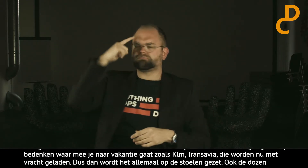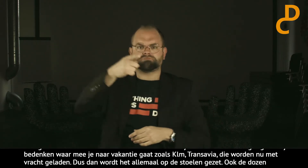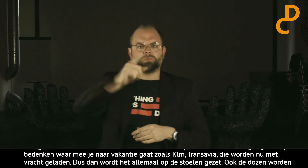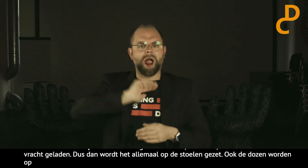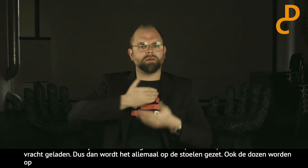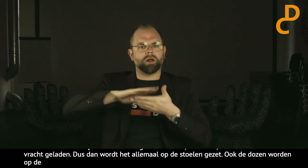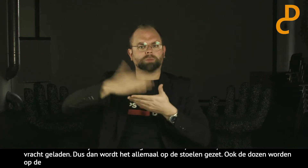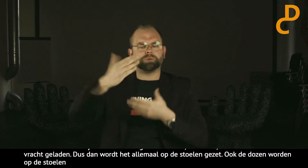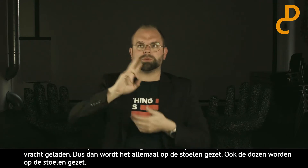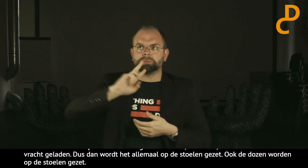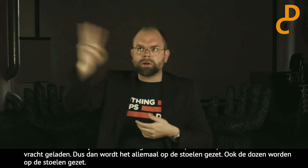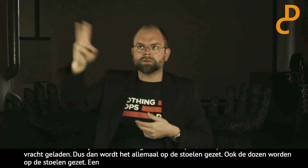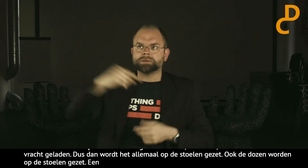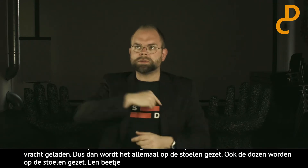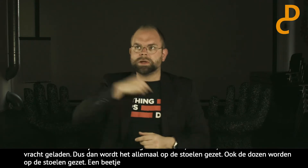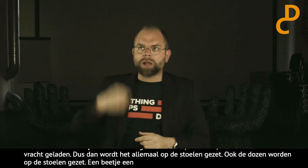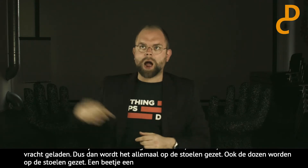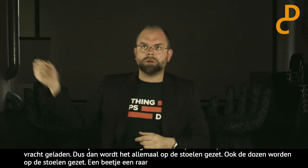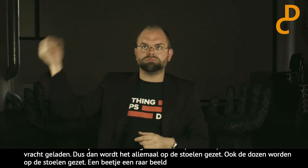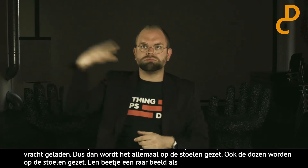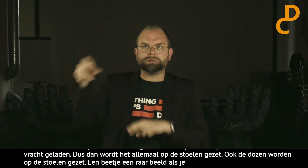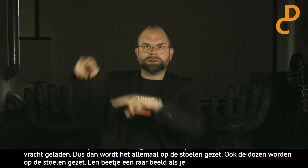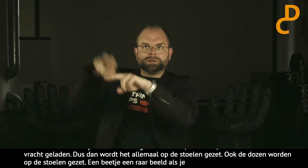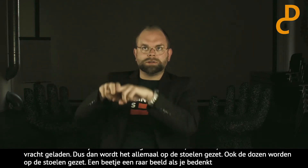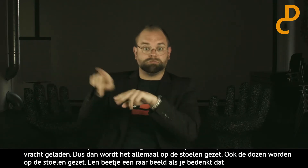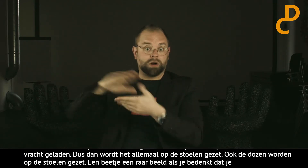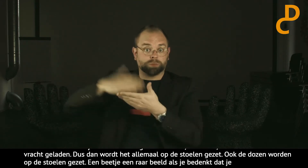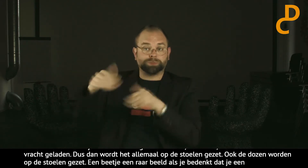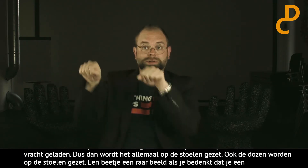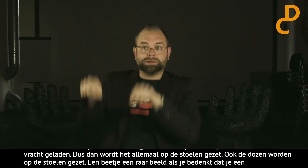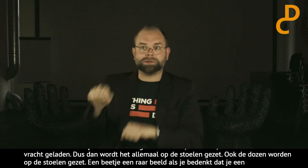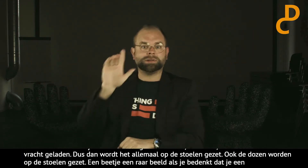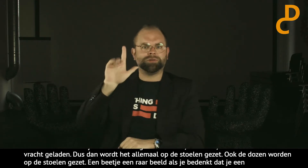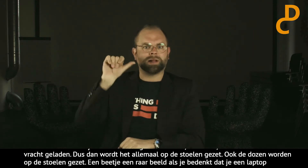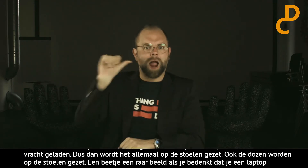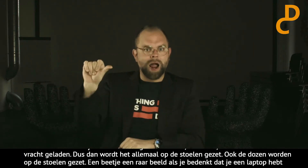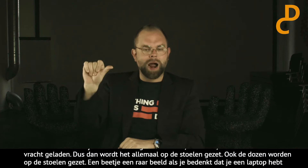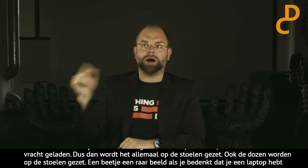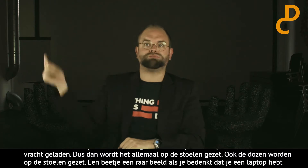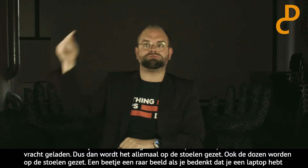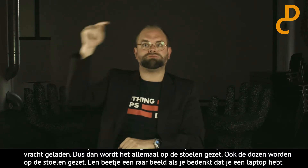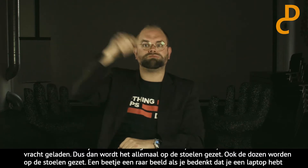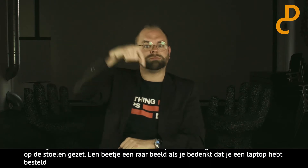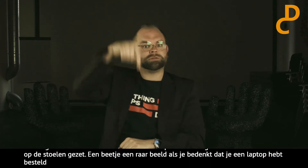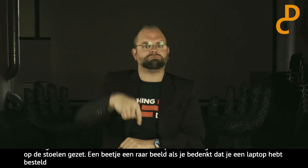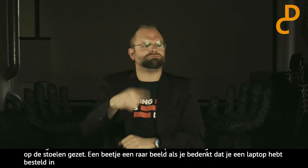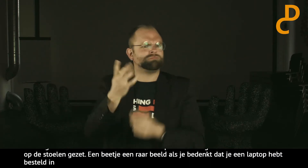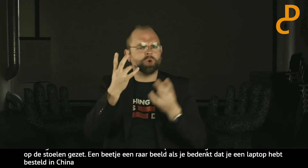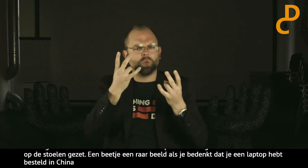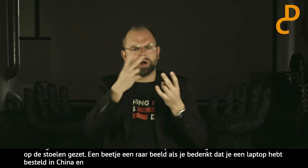beeld. Als je dan bedenkt dat als je een laptop hebt besteld in China. En dat komt op een stoel te zitten. Bijvoorbeeld op 17a. En dan